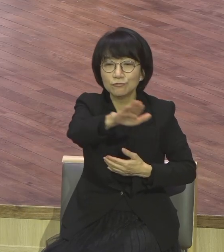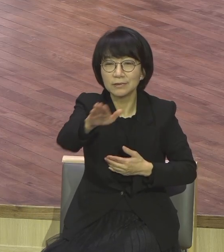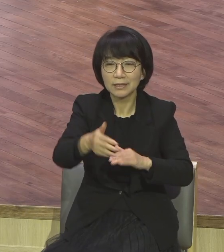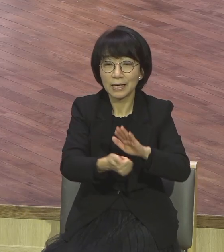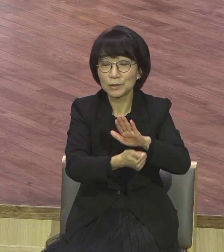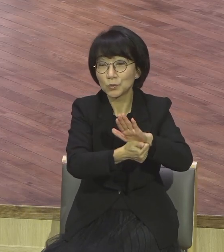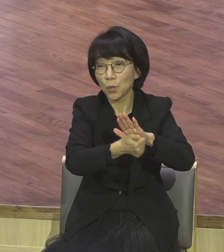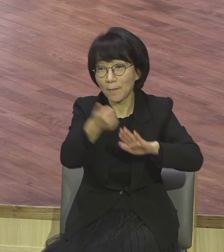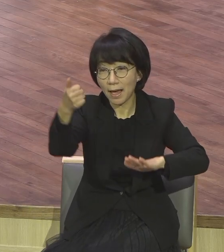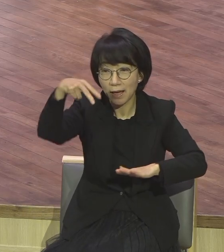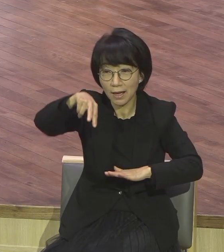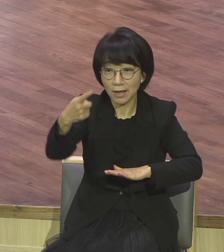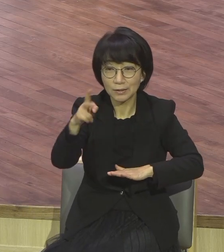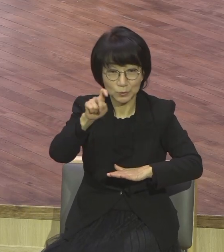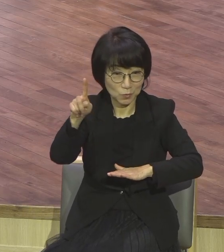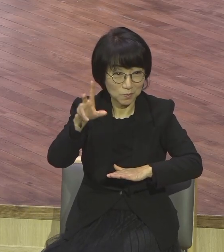사람은 극히 드물다